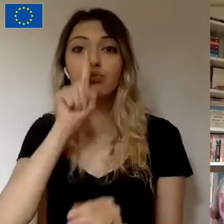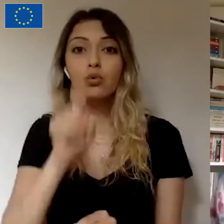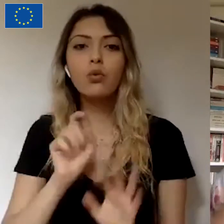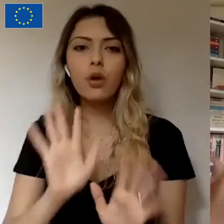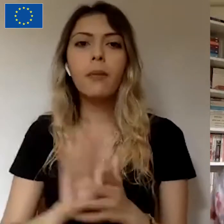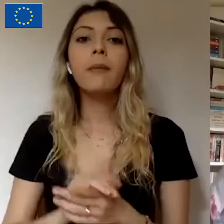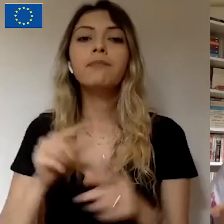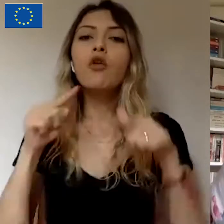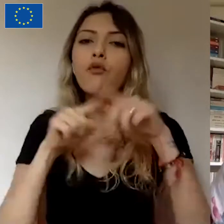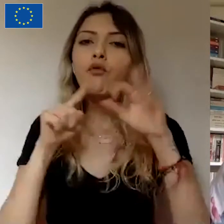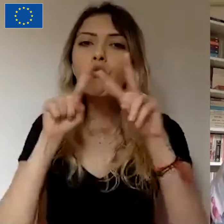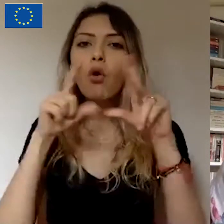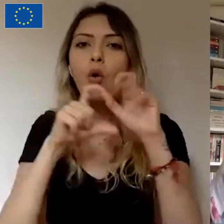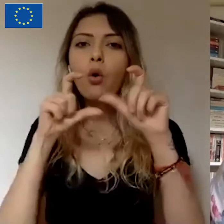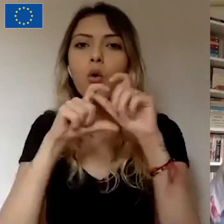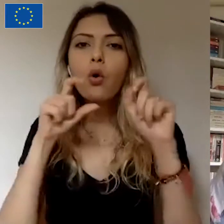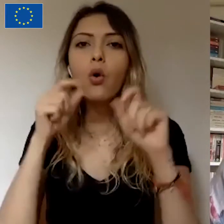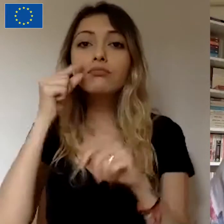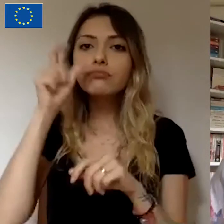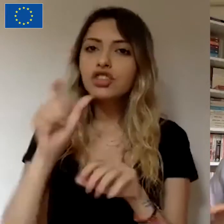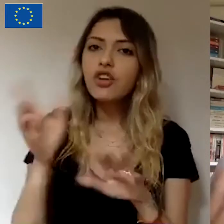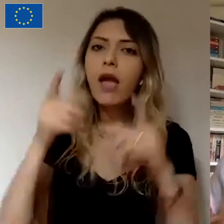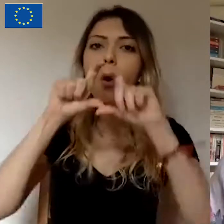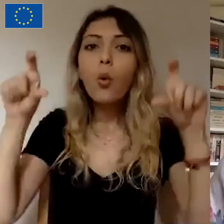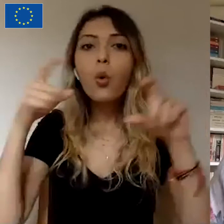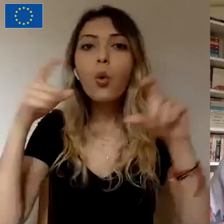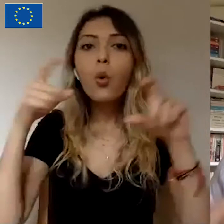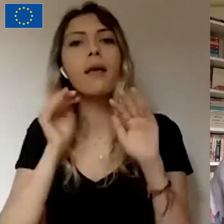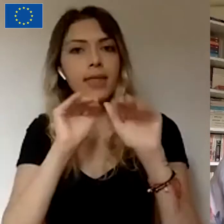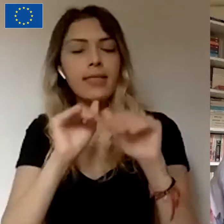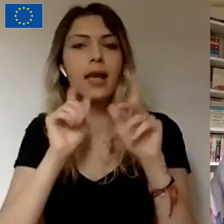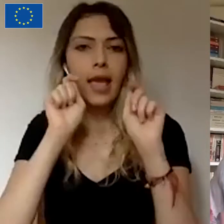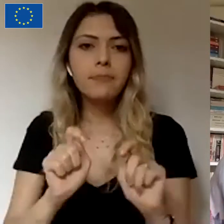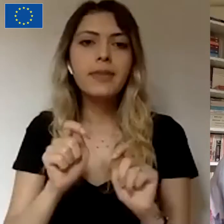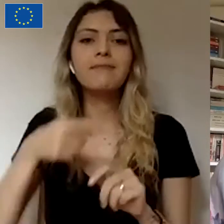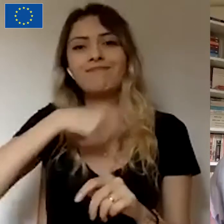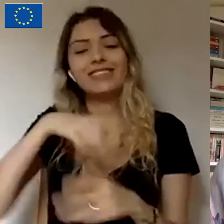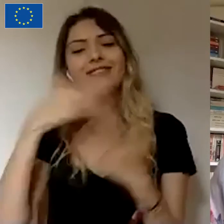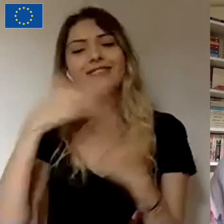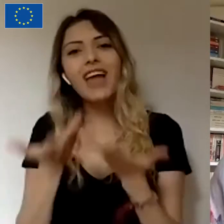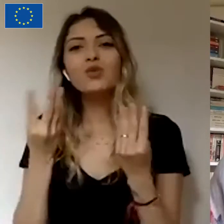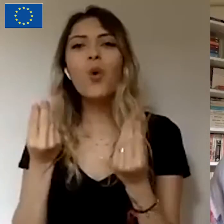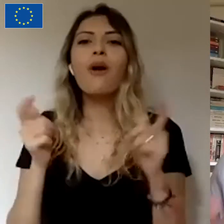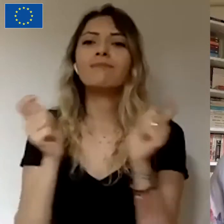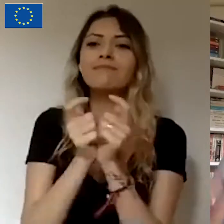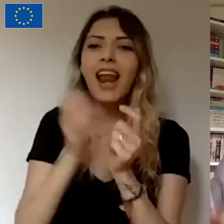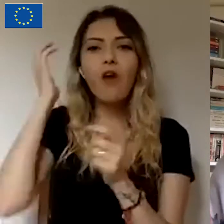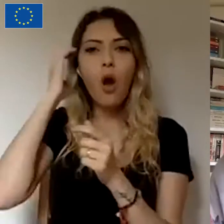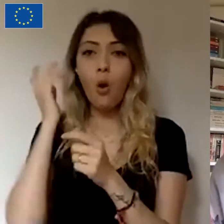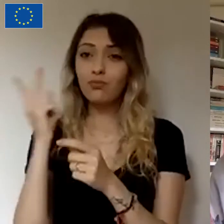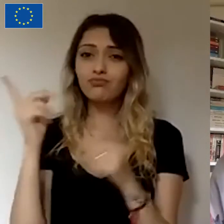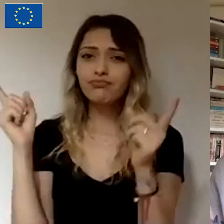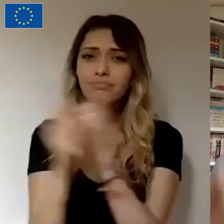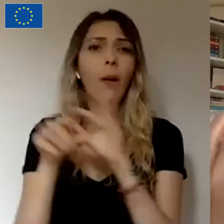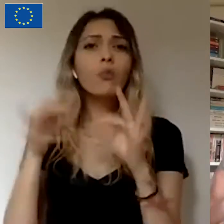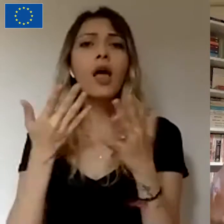da şirketlerin genelde çalışmalarını desteklemek üzere gitti. Ama biz biraz daha tabii sivil toplum örgütleri Fon Google'dan nasıl yer alınabilir diye soracağız. Onu